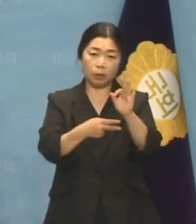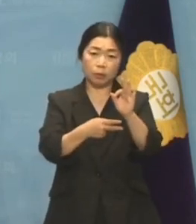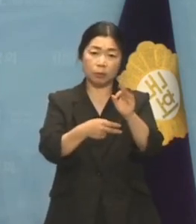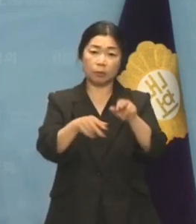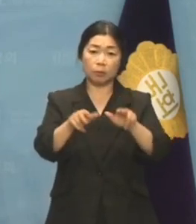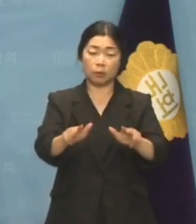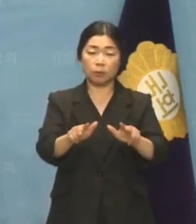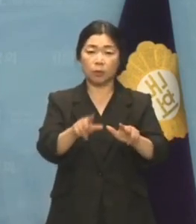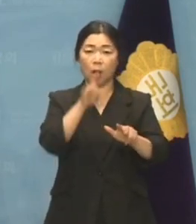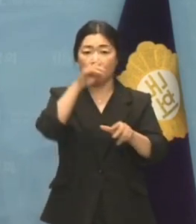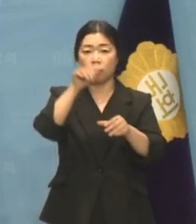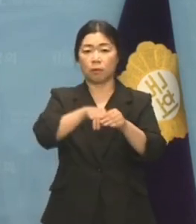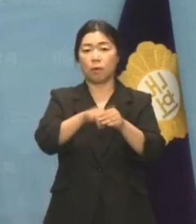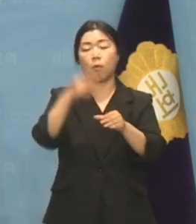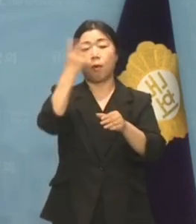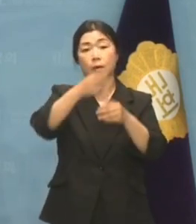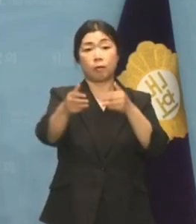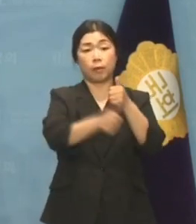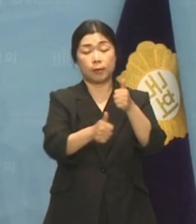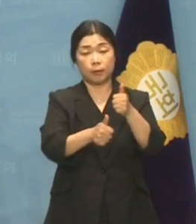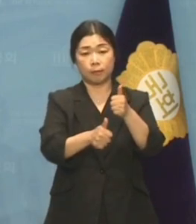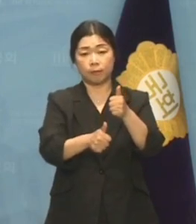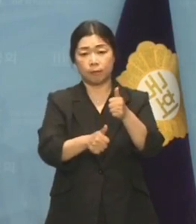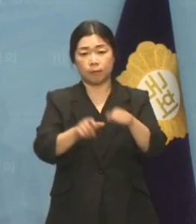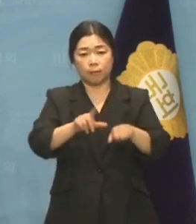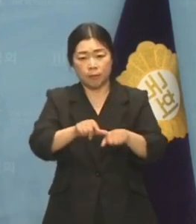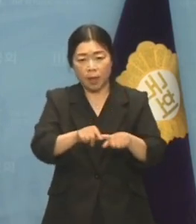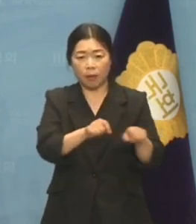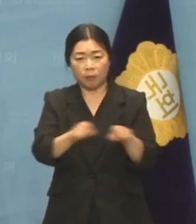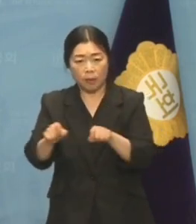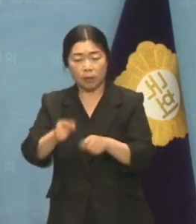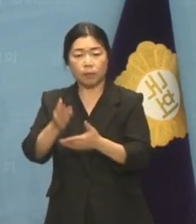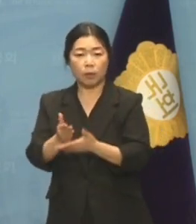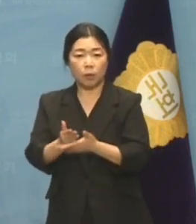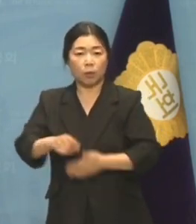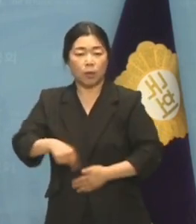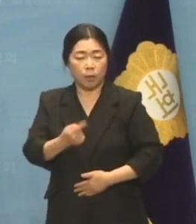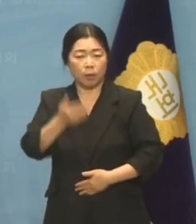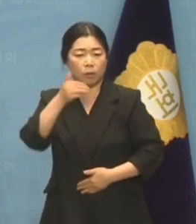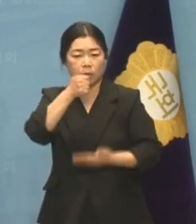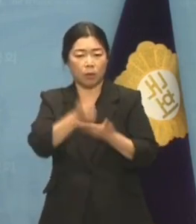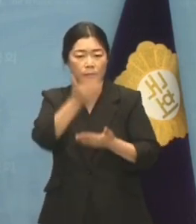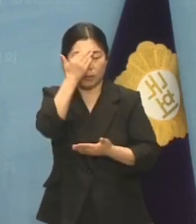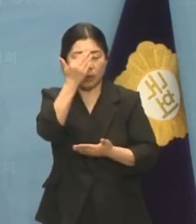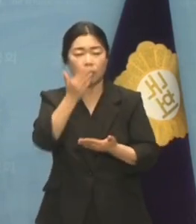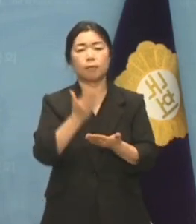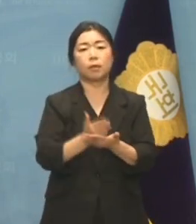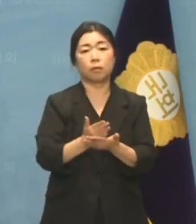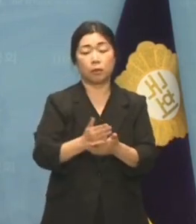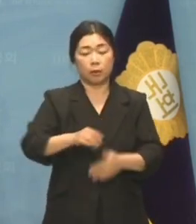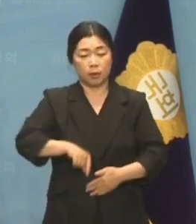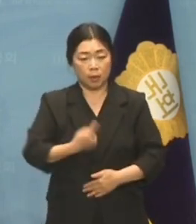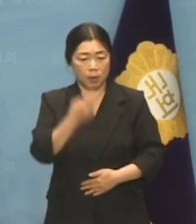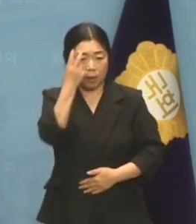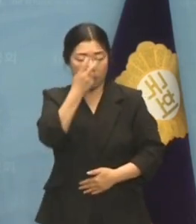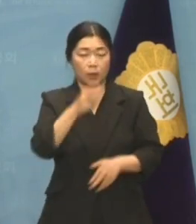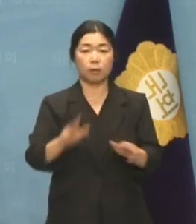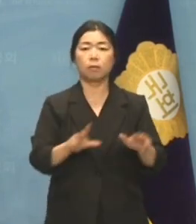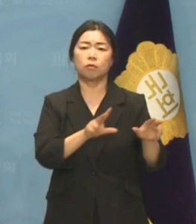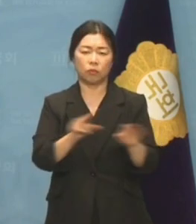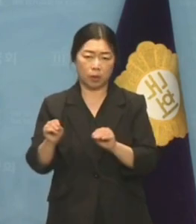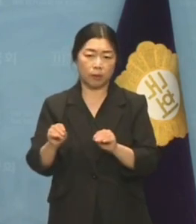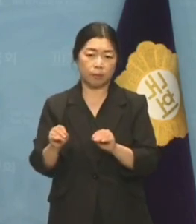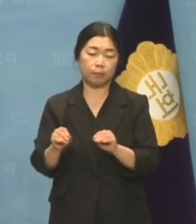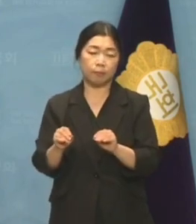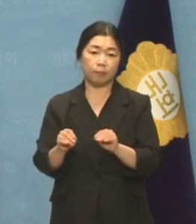중앙선관위는 시간 끌기와 셀프 면죄부를 위한 자체의 감사를 즉각 중단하고 감사원 감사를 비롯한